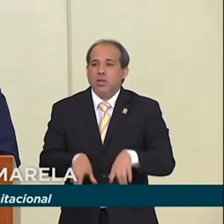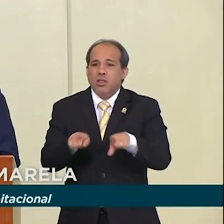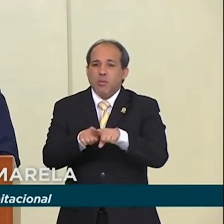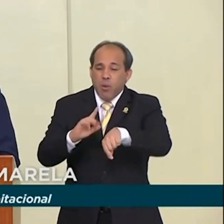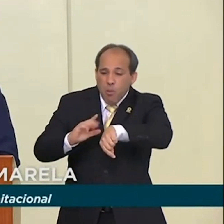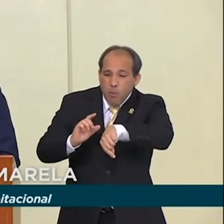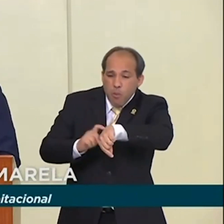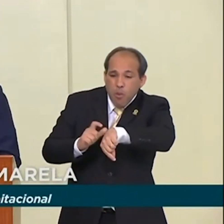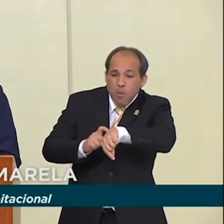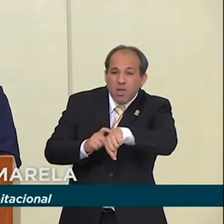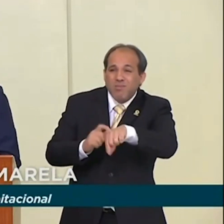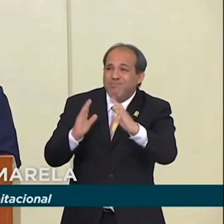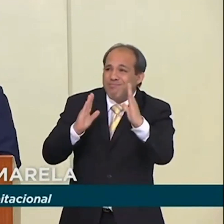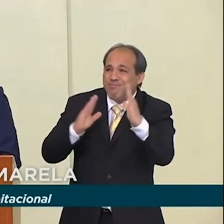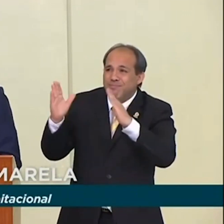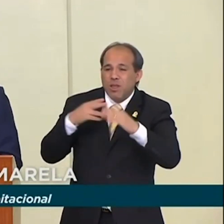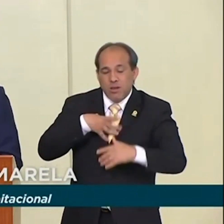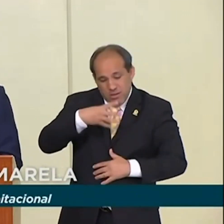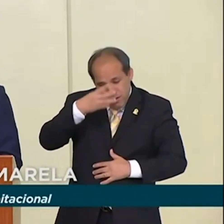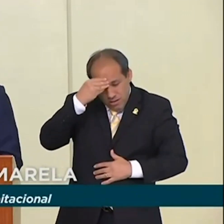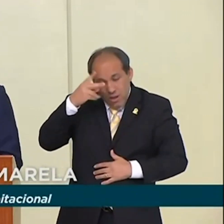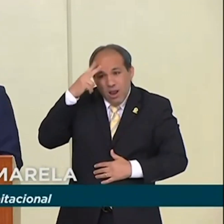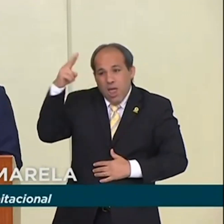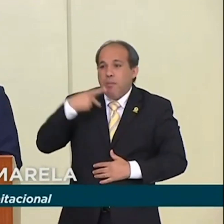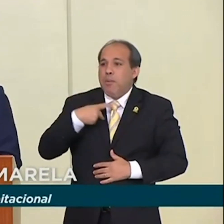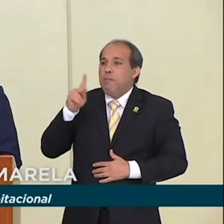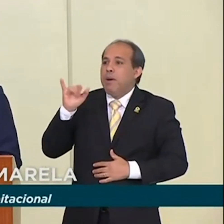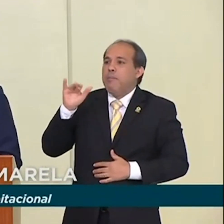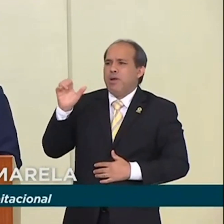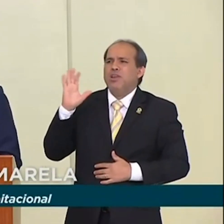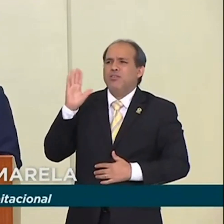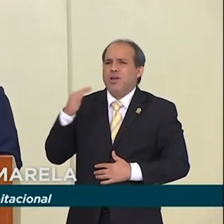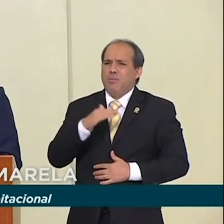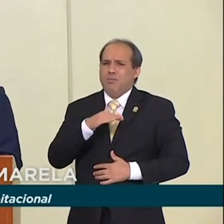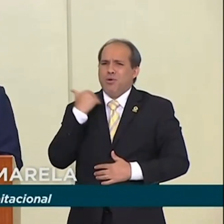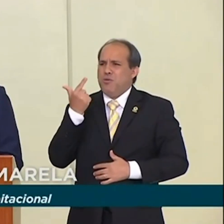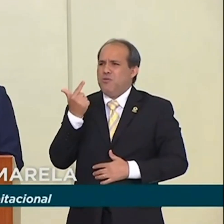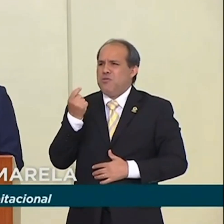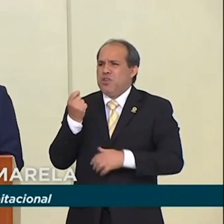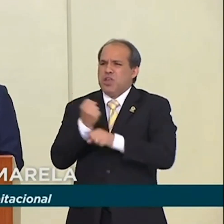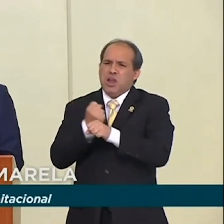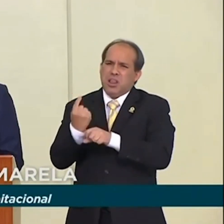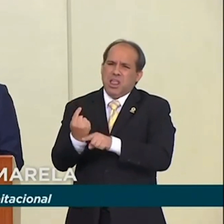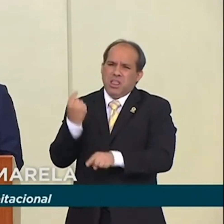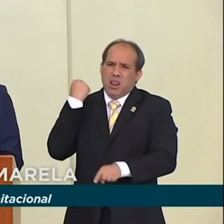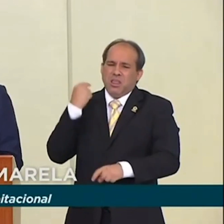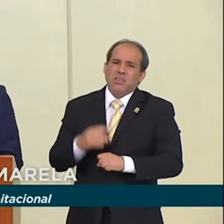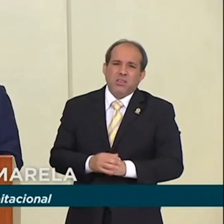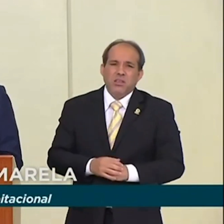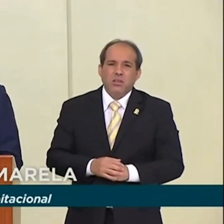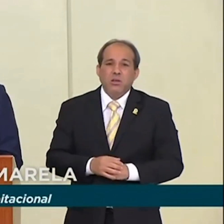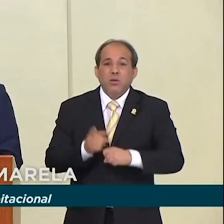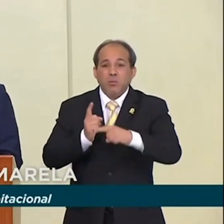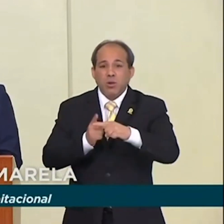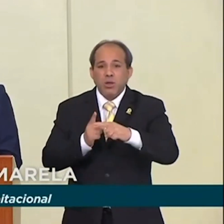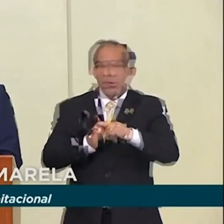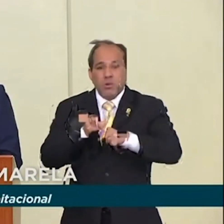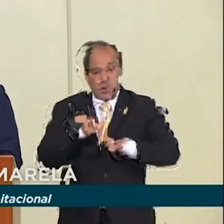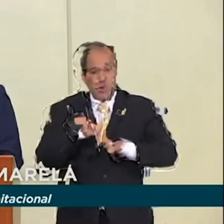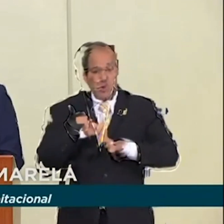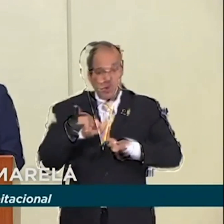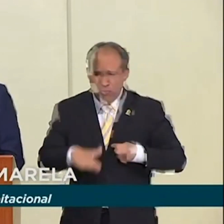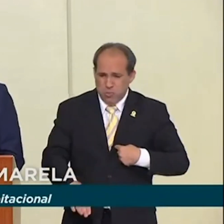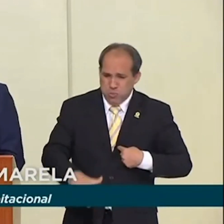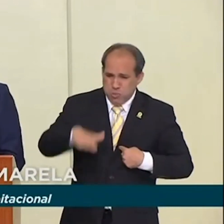um momento como esse, eu lembro dos meus pais, que faleceram há 25, 20 anos atrás, porque eu vivi a minha